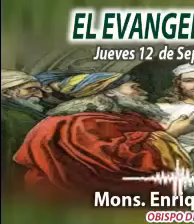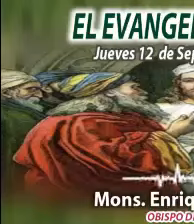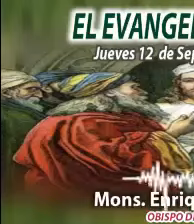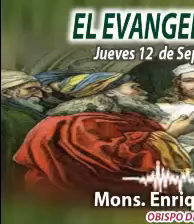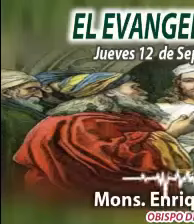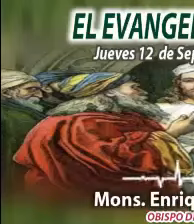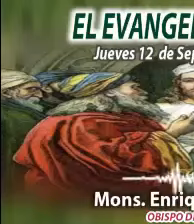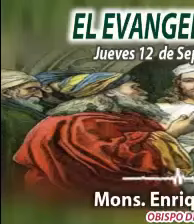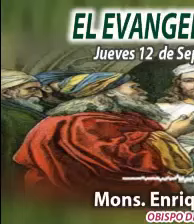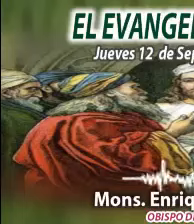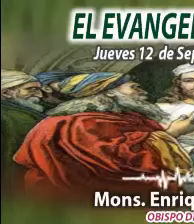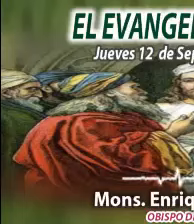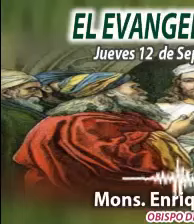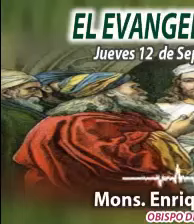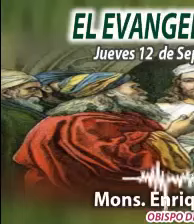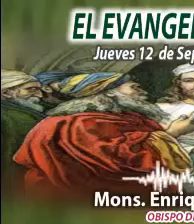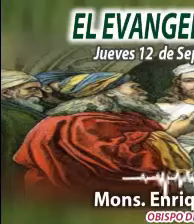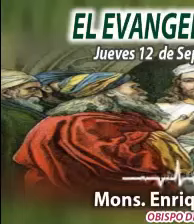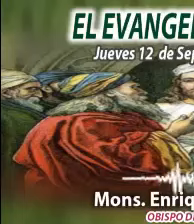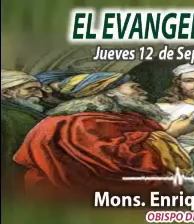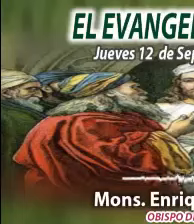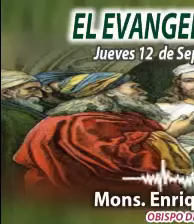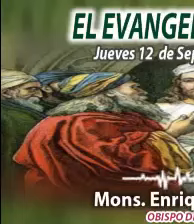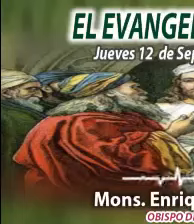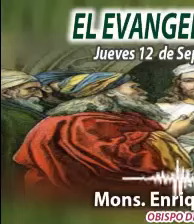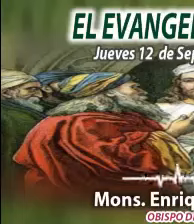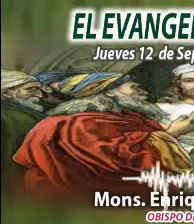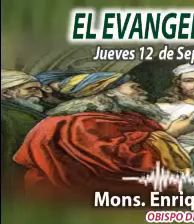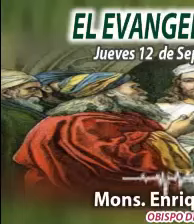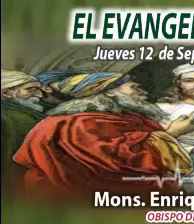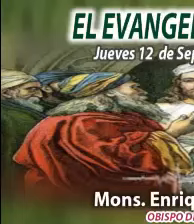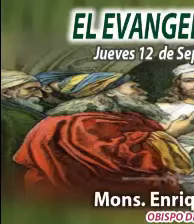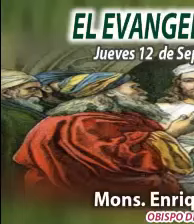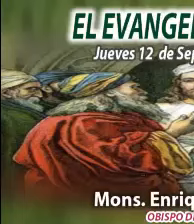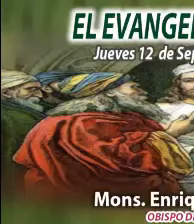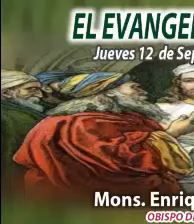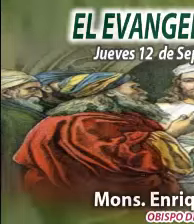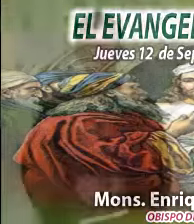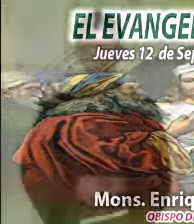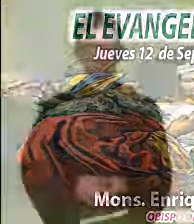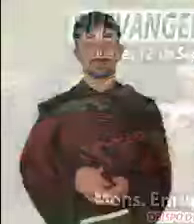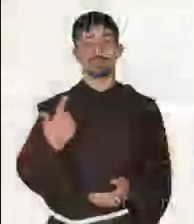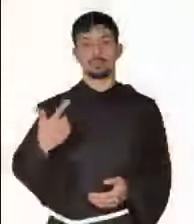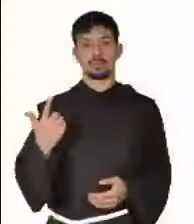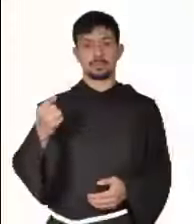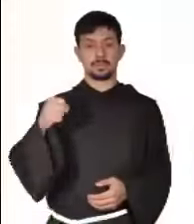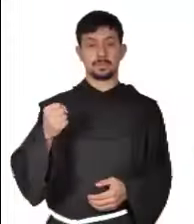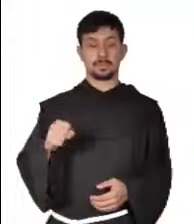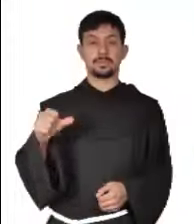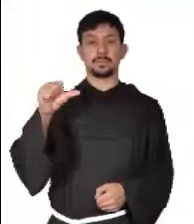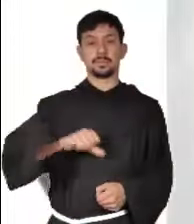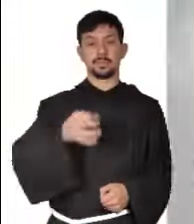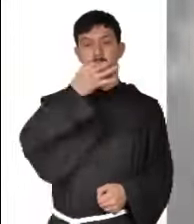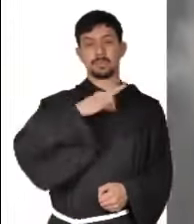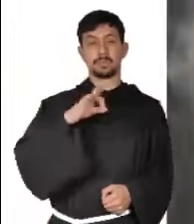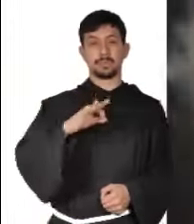Alimentame, sálame, acompáñame. 12 de